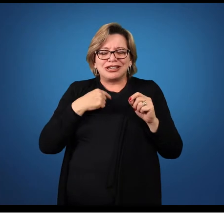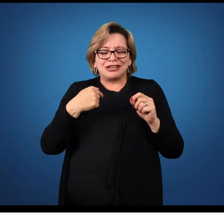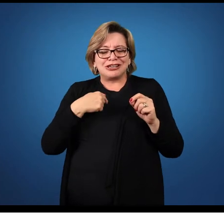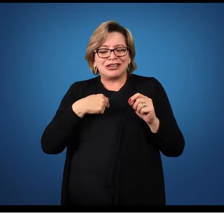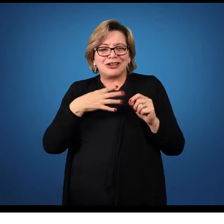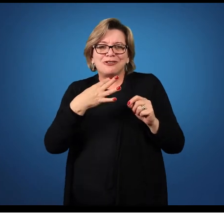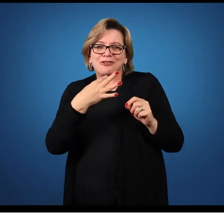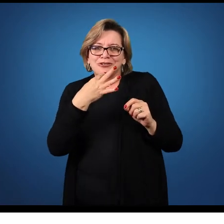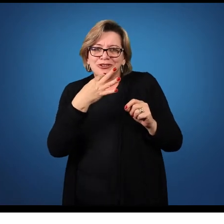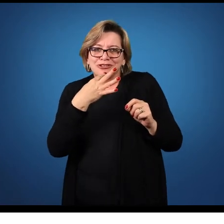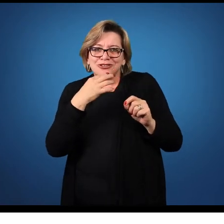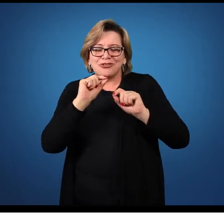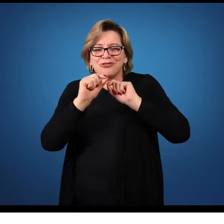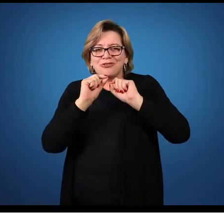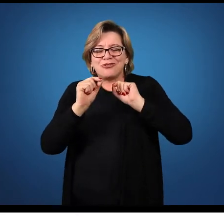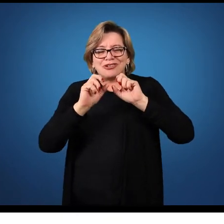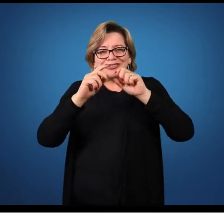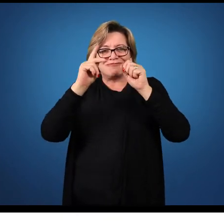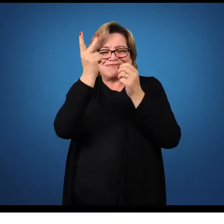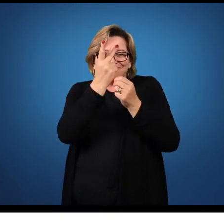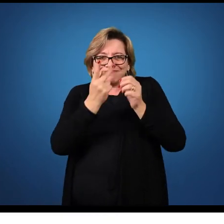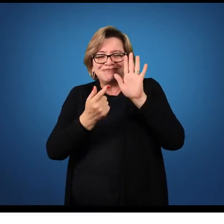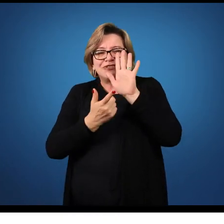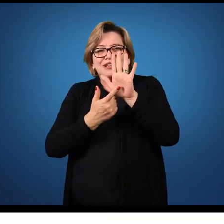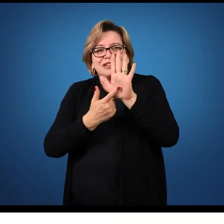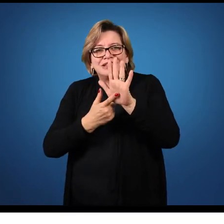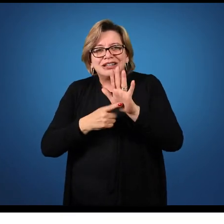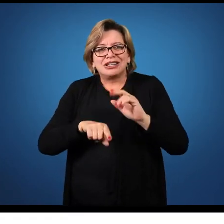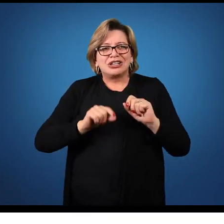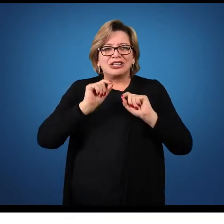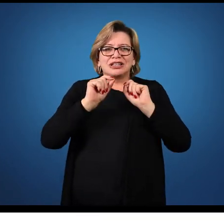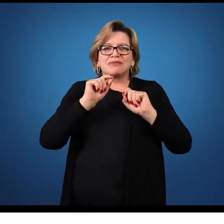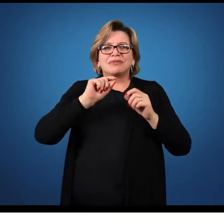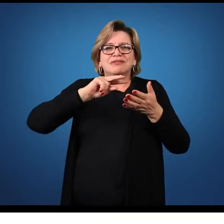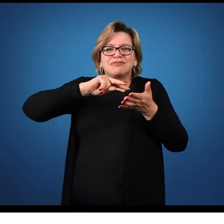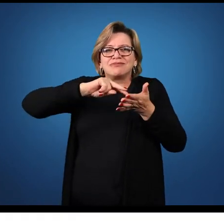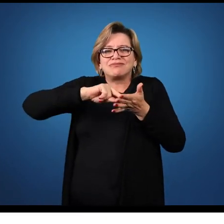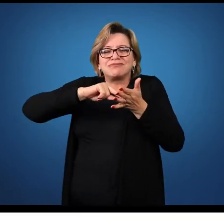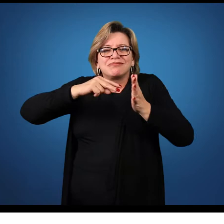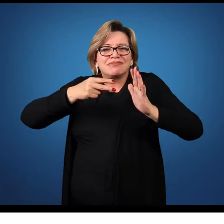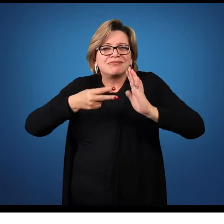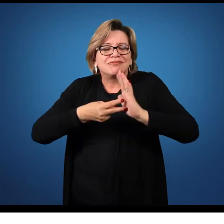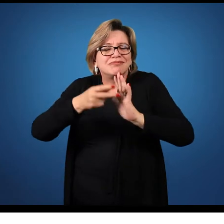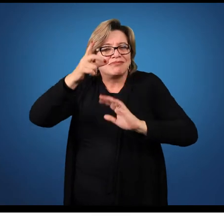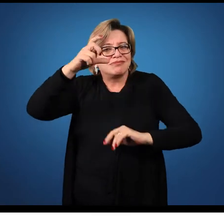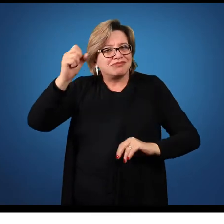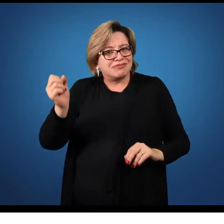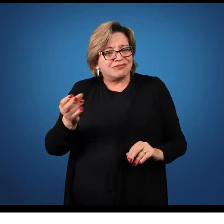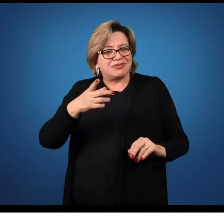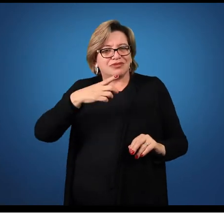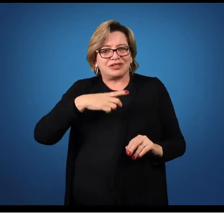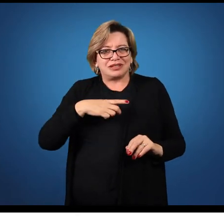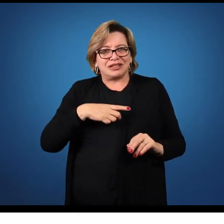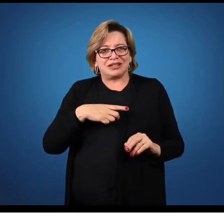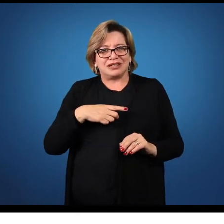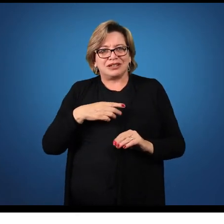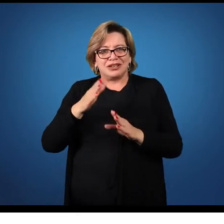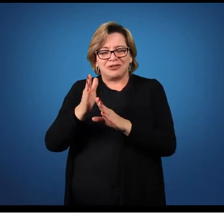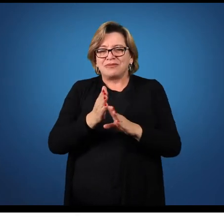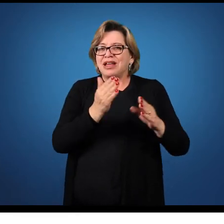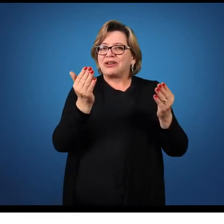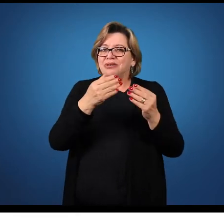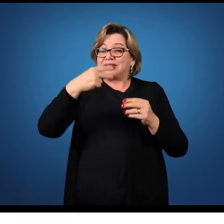conhece, o que a imagem apresenta e o que você ressignifica dela. Nós vamos trabalhar com uma segunda